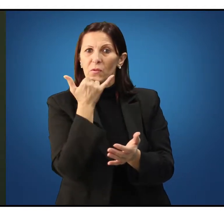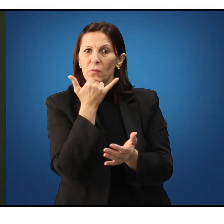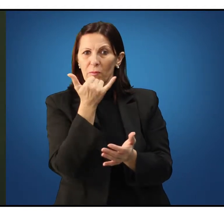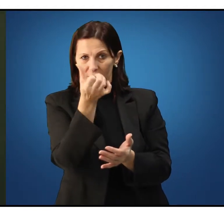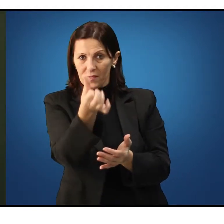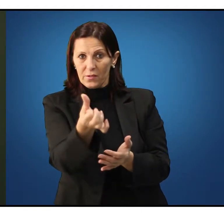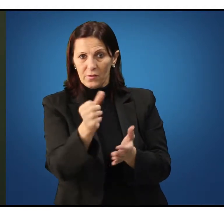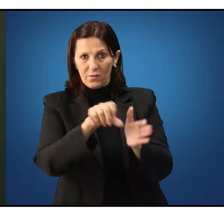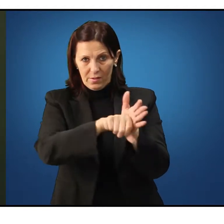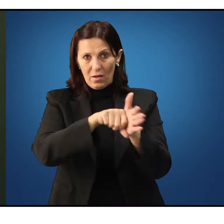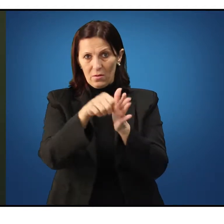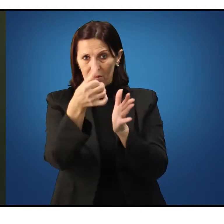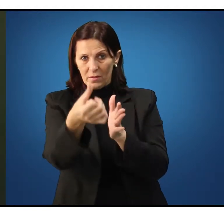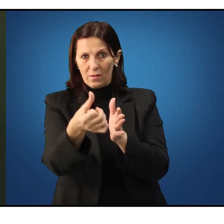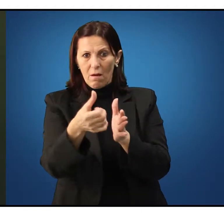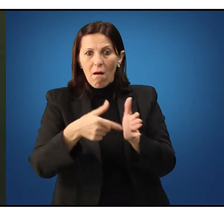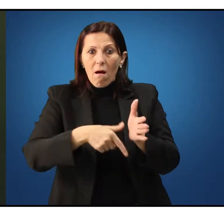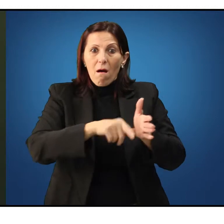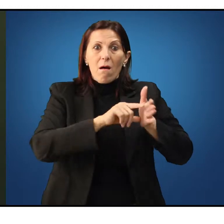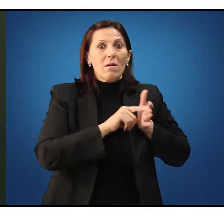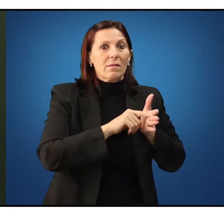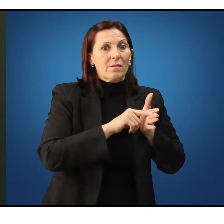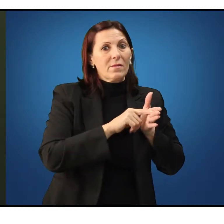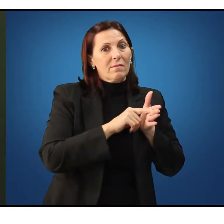V, antes de Cristo.